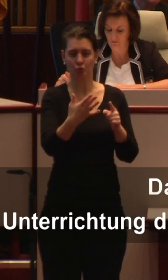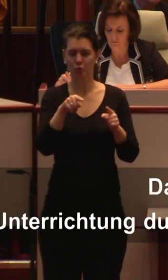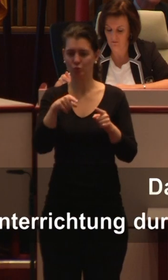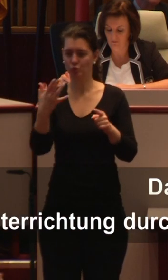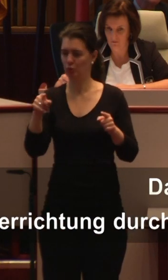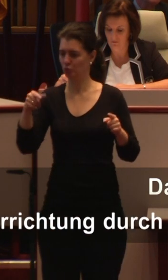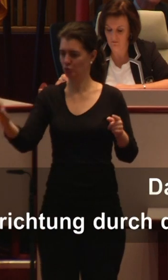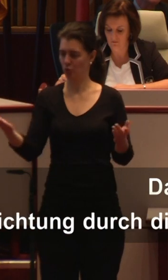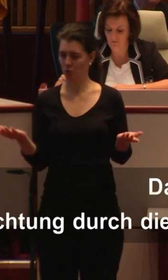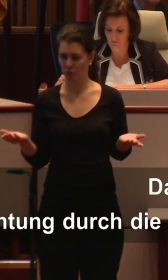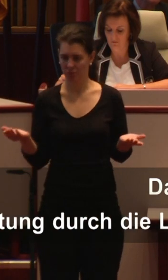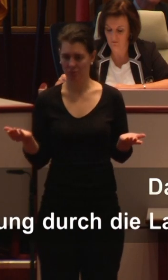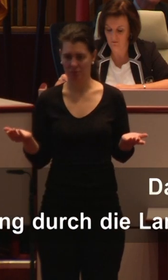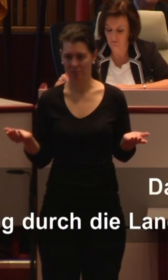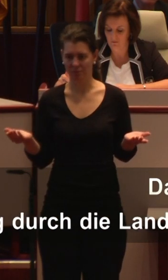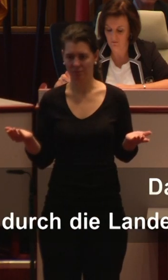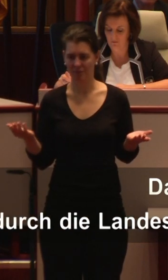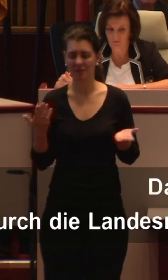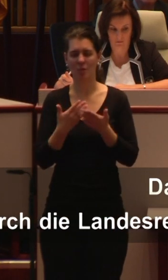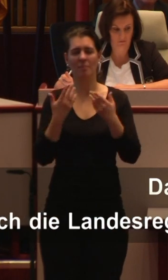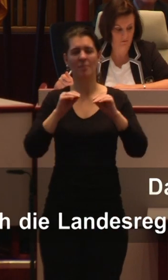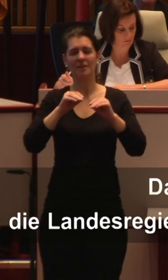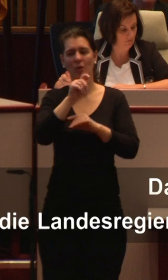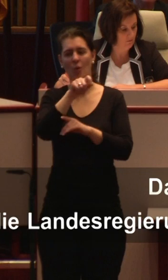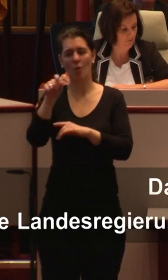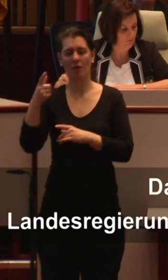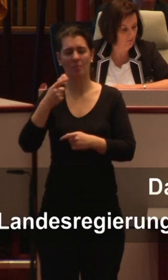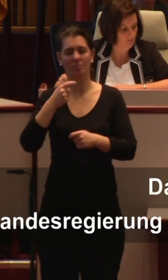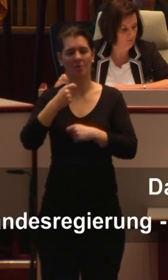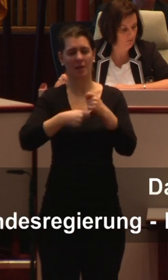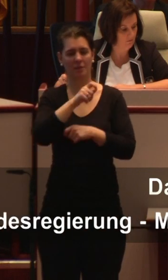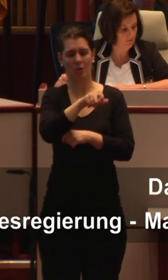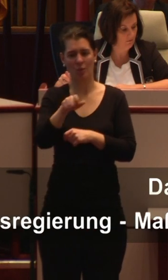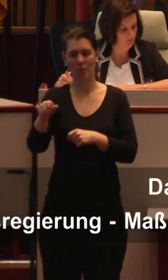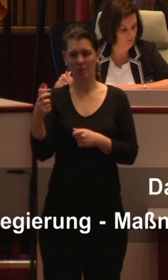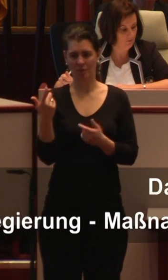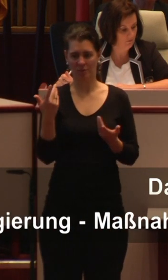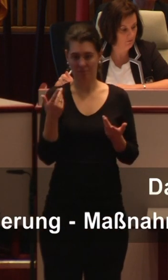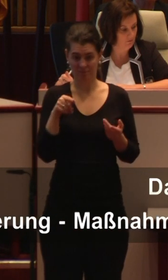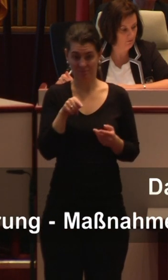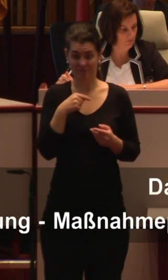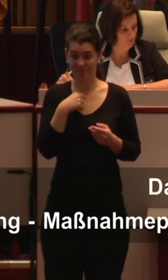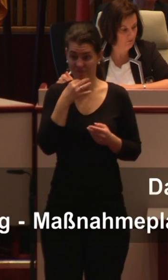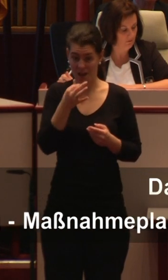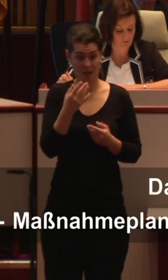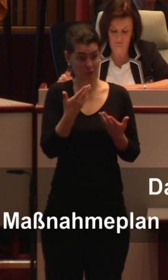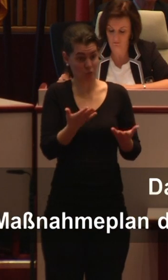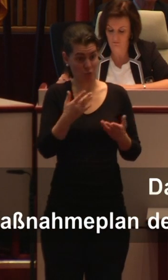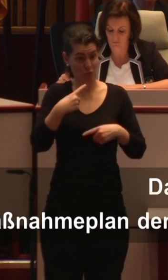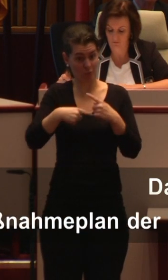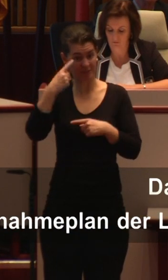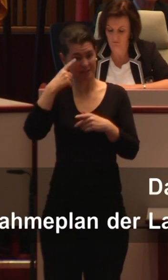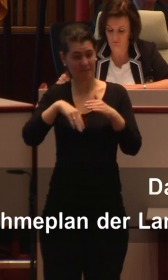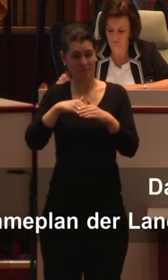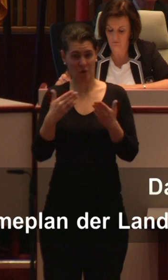Handeln wird dadurch in Frage gestellt, wenn nicht gar gänzlich aufgehoben. Wir von der NPD lehnen die Inklusion nach wie vor ab.